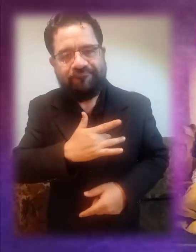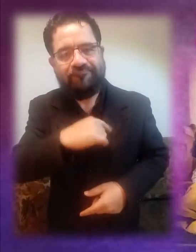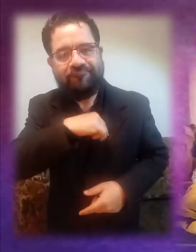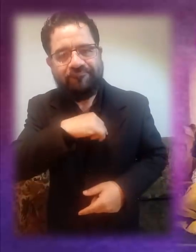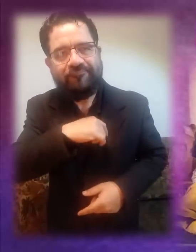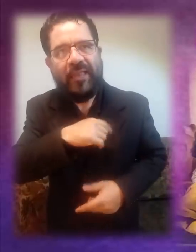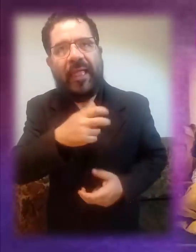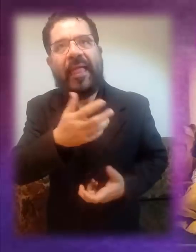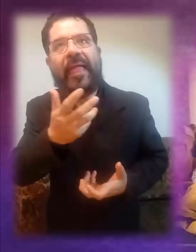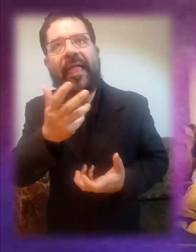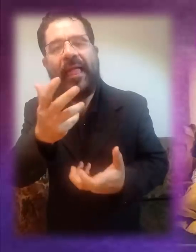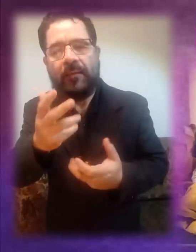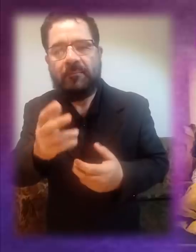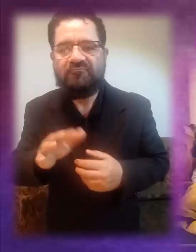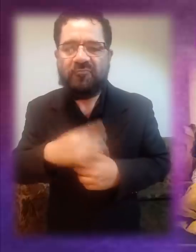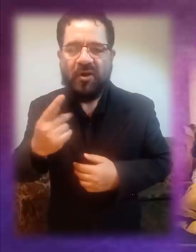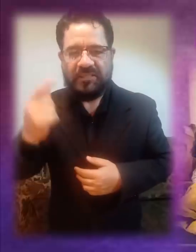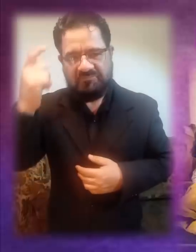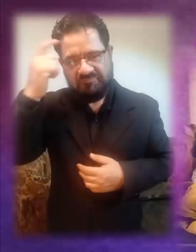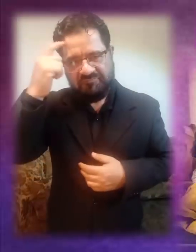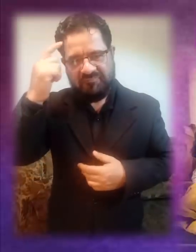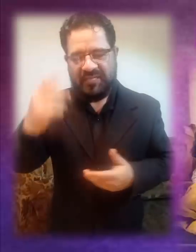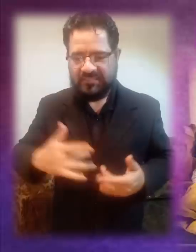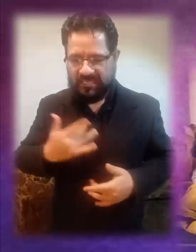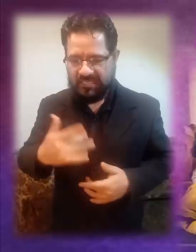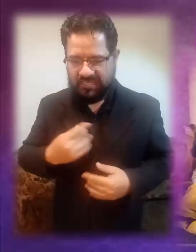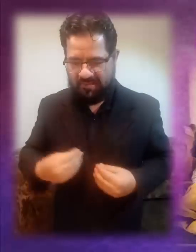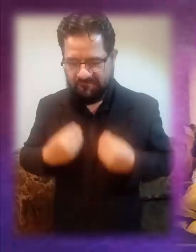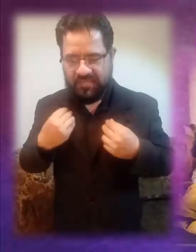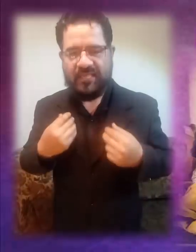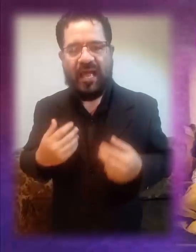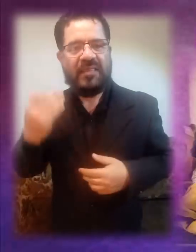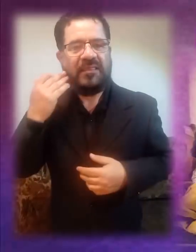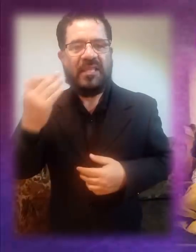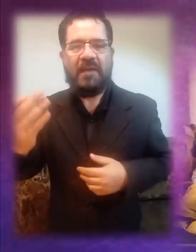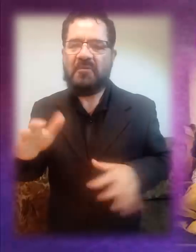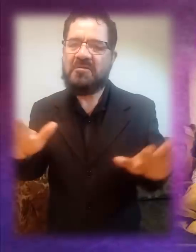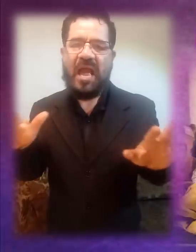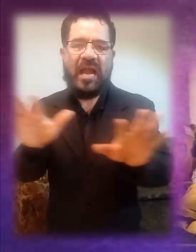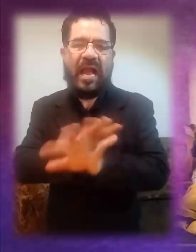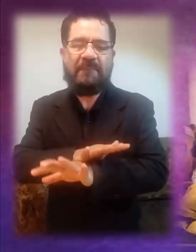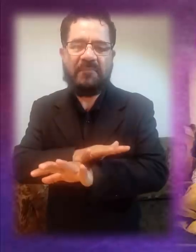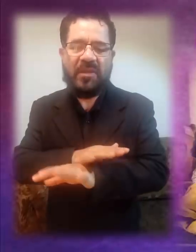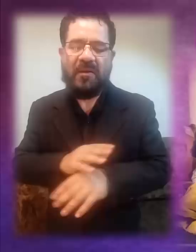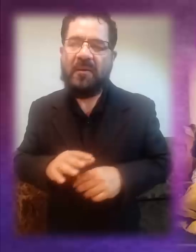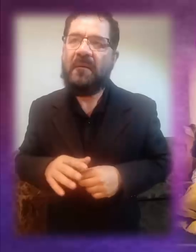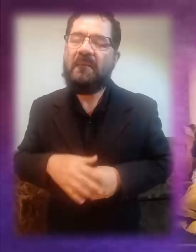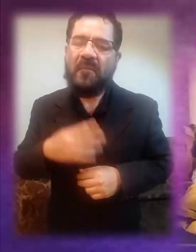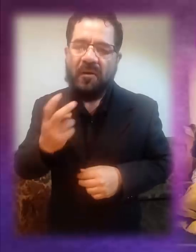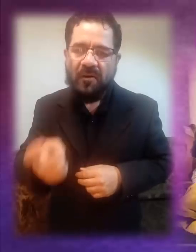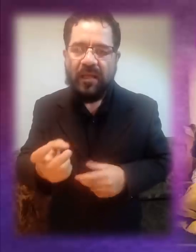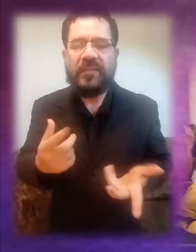descaradamente en nuestro corazón, hasta pervertir el sentido de la vida, del tiempo, de la persona,